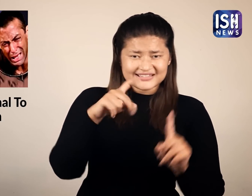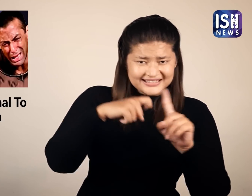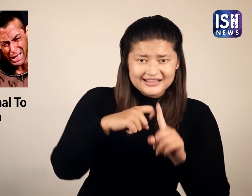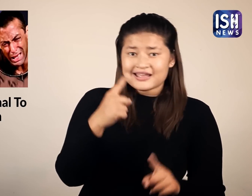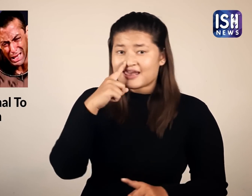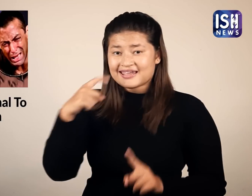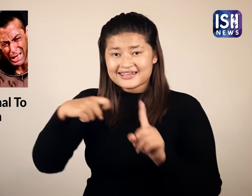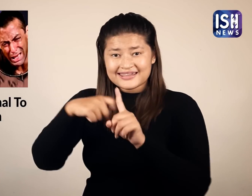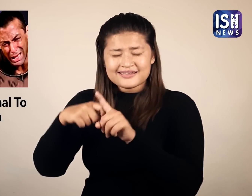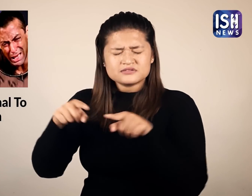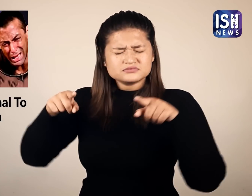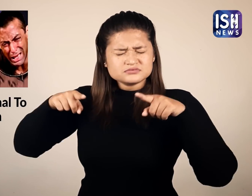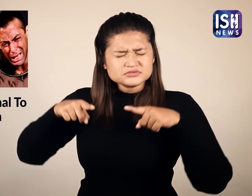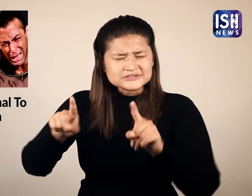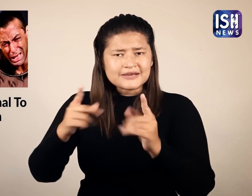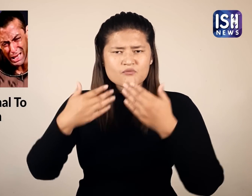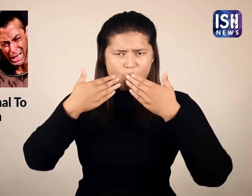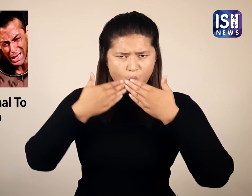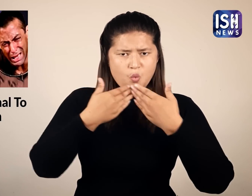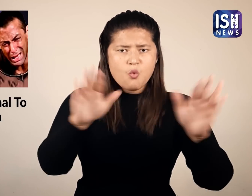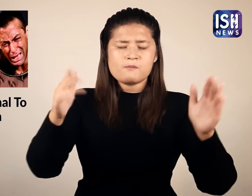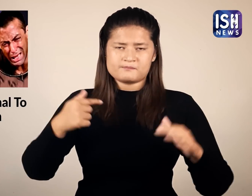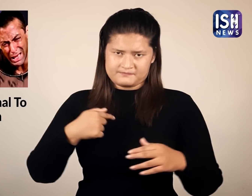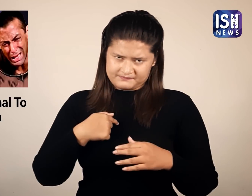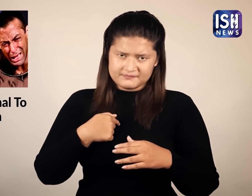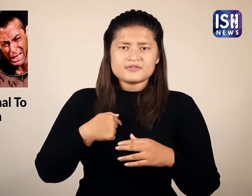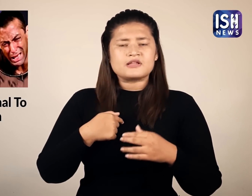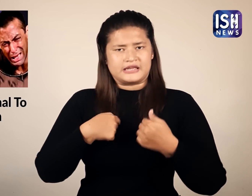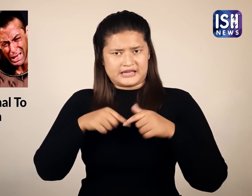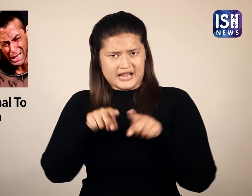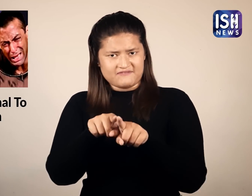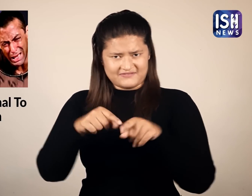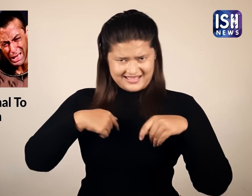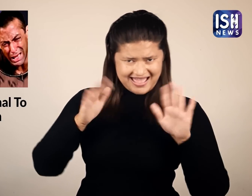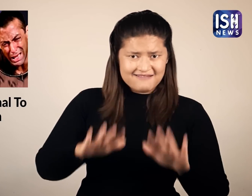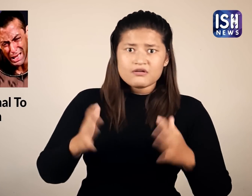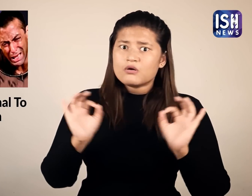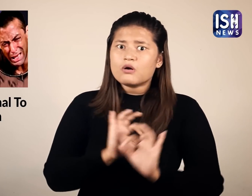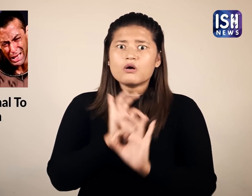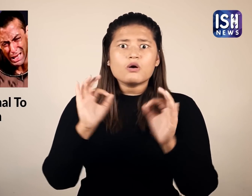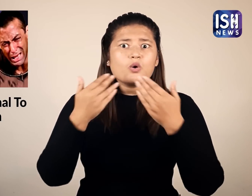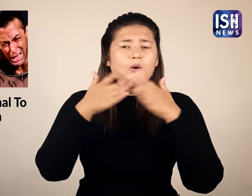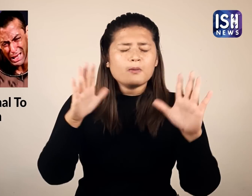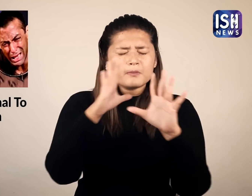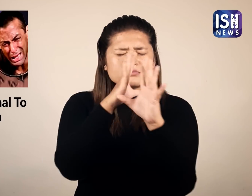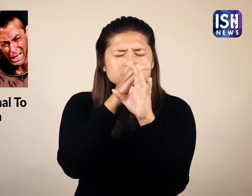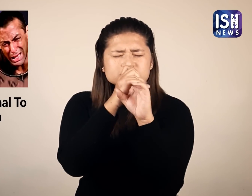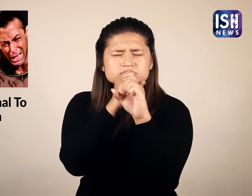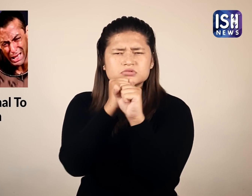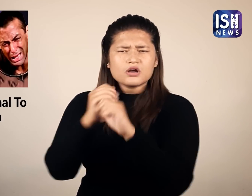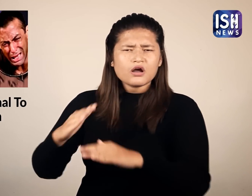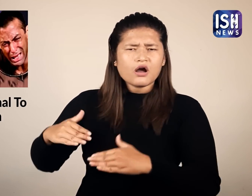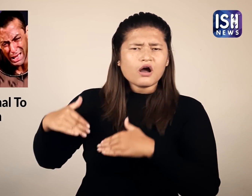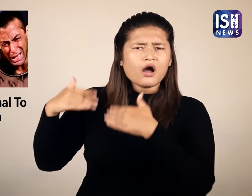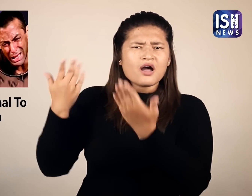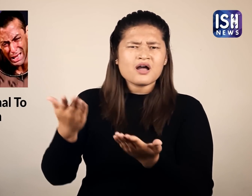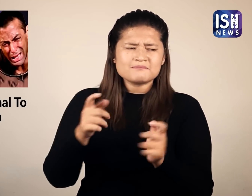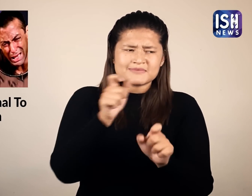हाला कि आज तक ना तो विकी और ना ही कत्रीना ने एक दूसरे को डेट करने की बात स्विकार की है वे बहुत